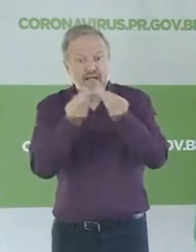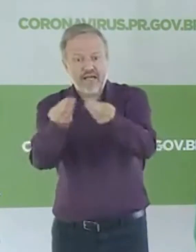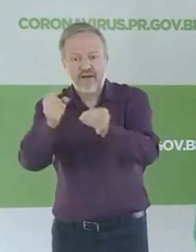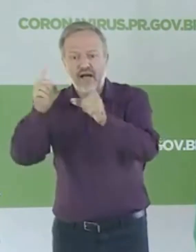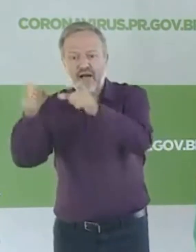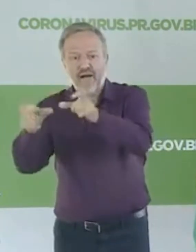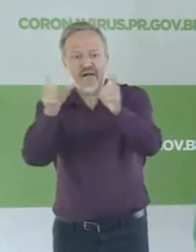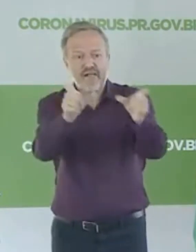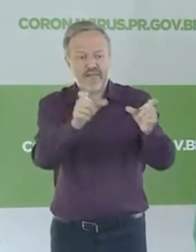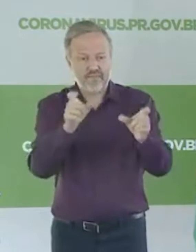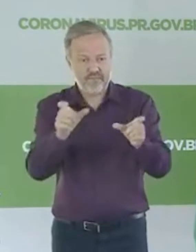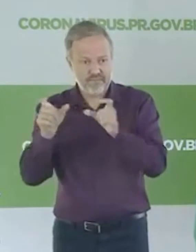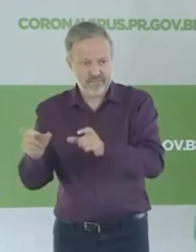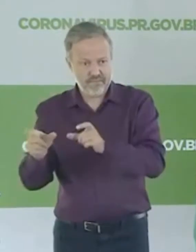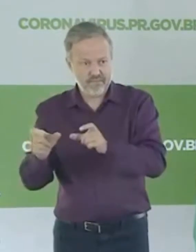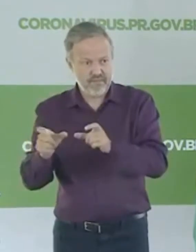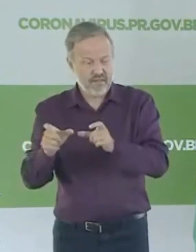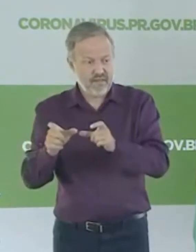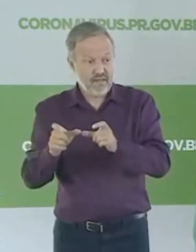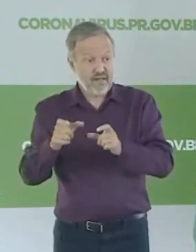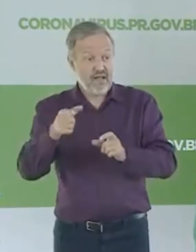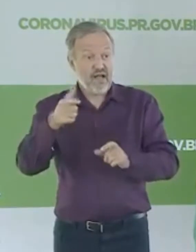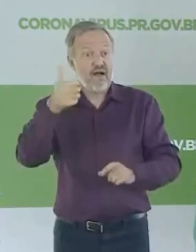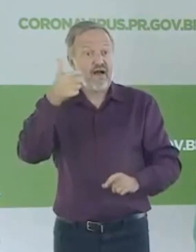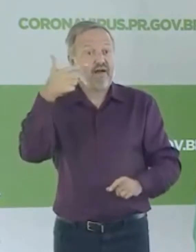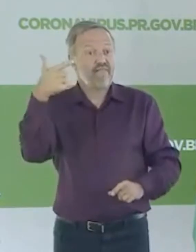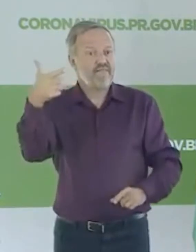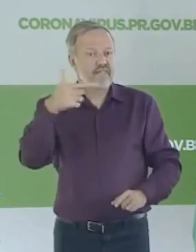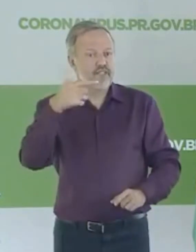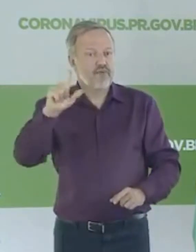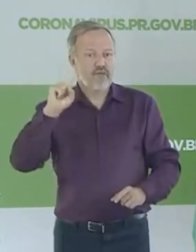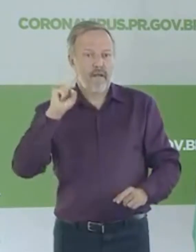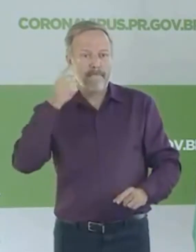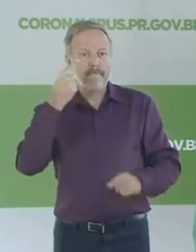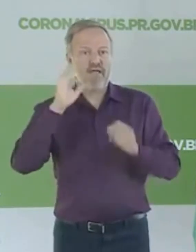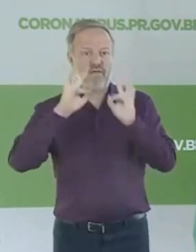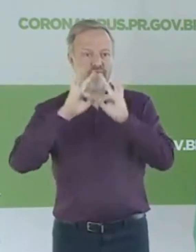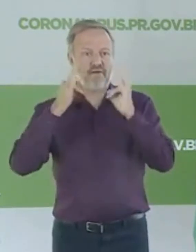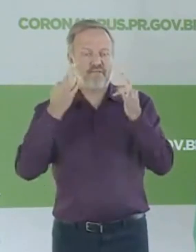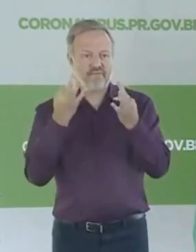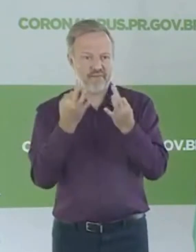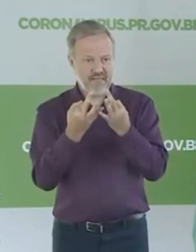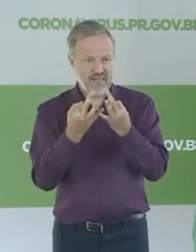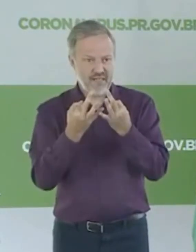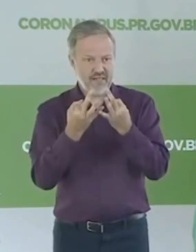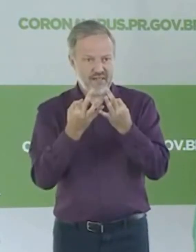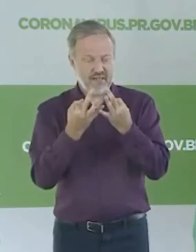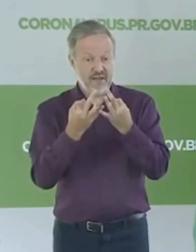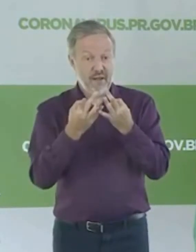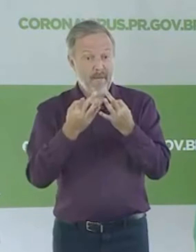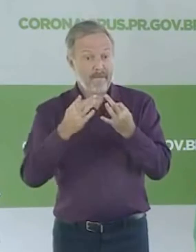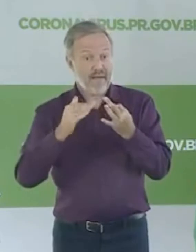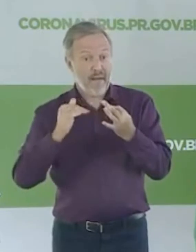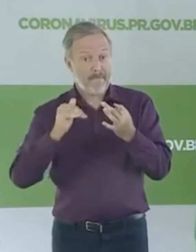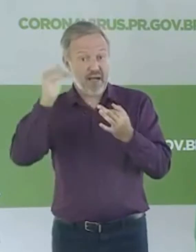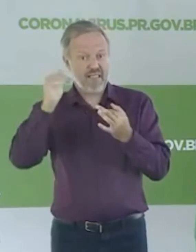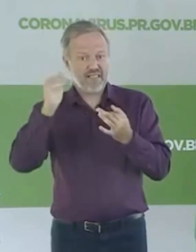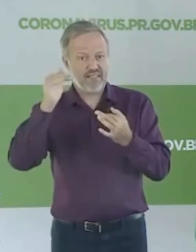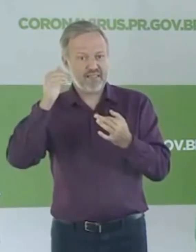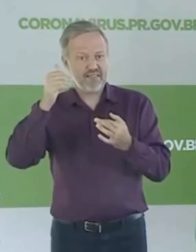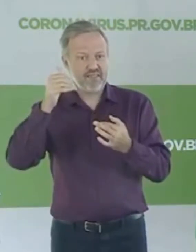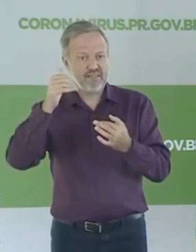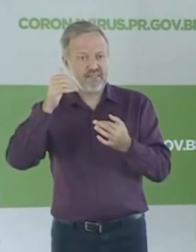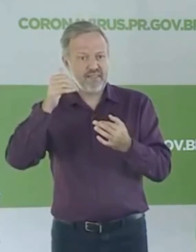Nós vamos sair de 22 mil famílias de agricultores familiares para 25 mil famílias